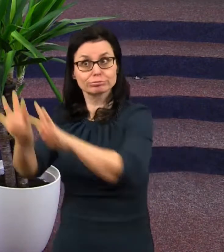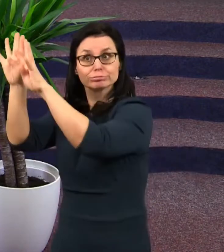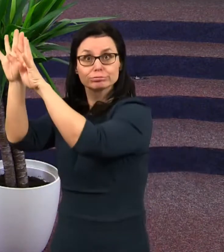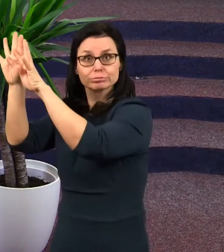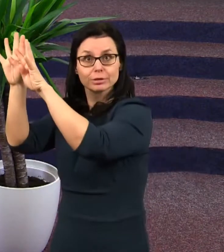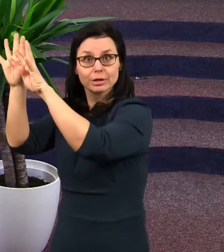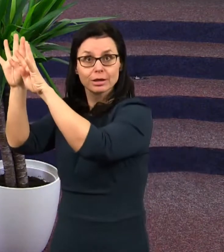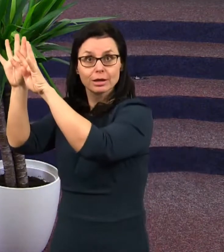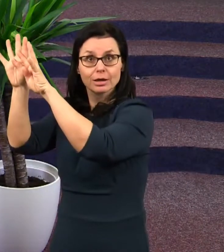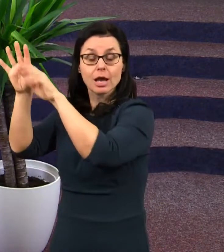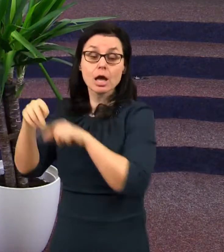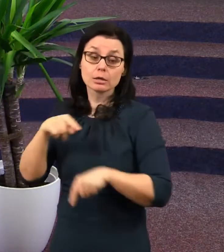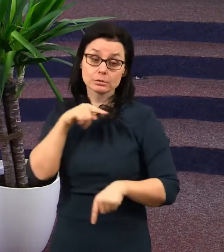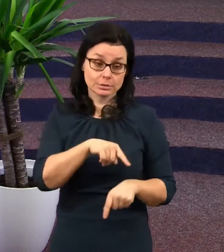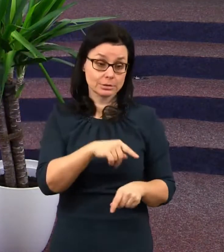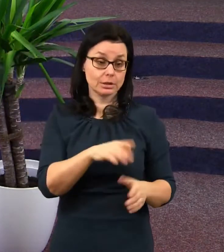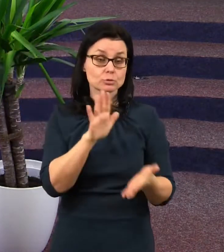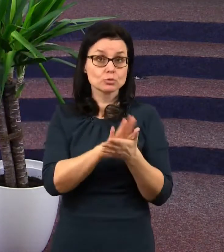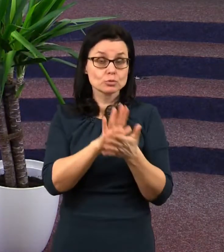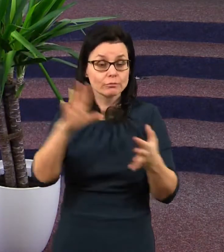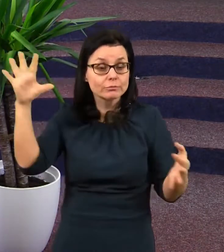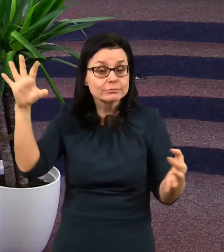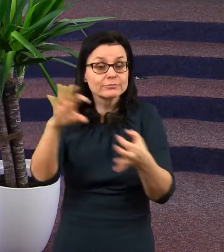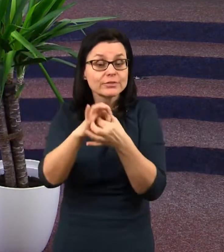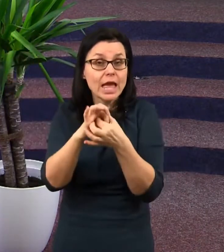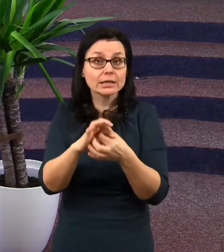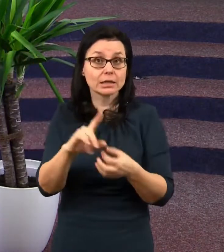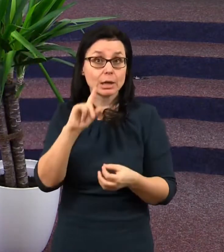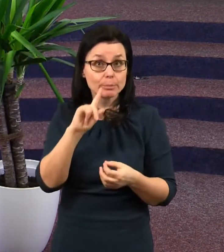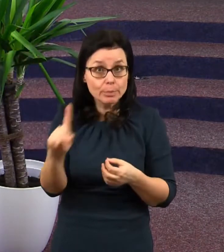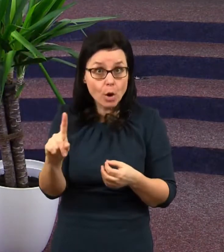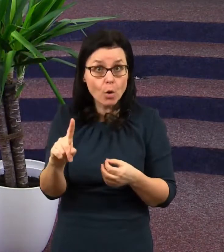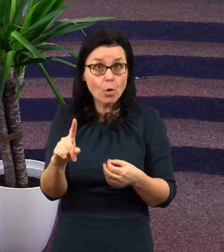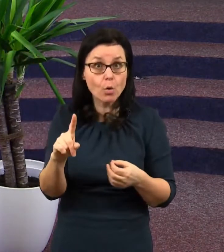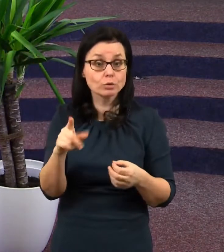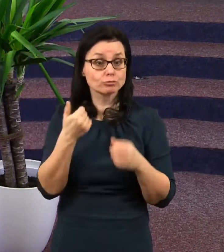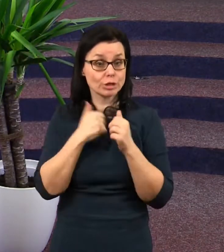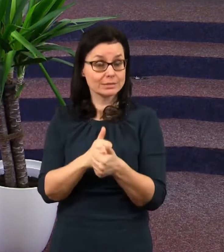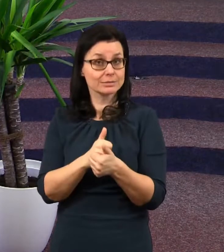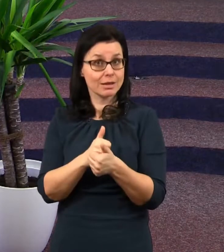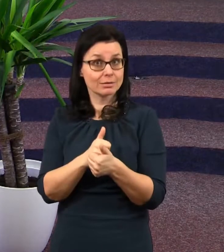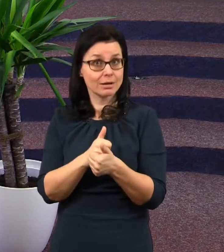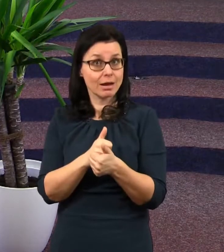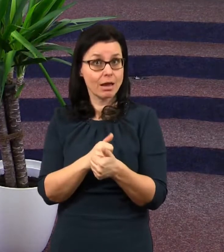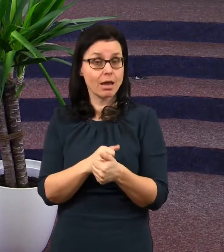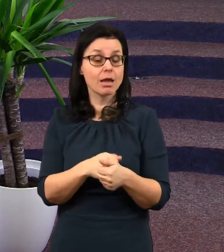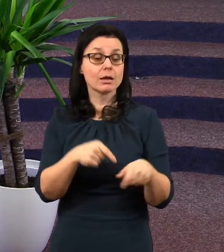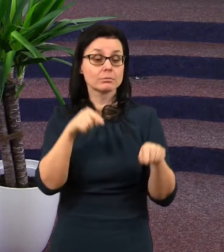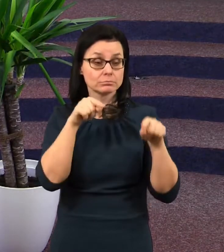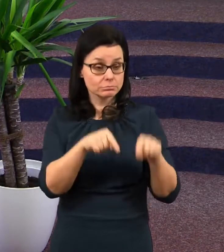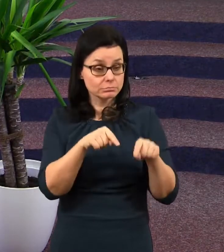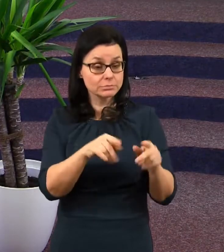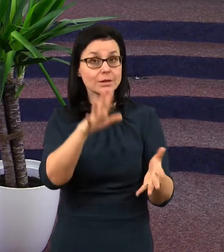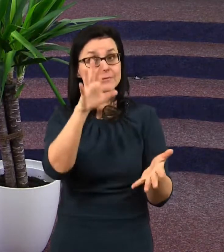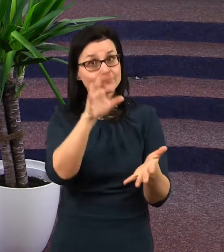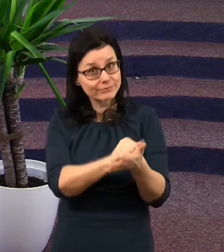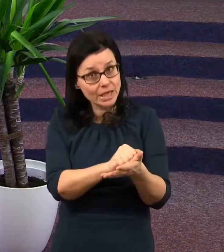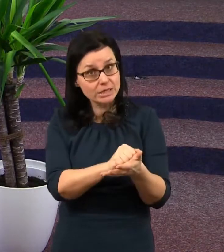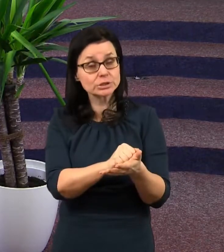povstali ti věrní, Bohu odevzdaní, křesťané, věřící.